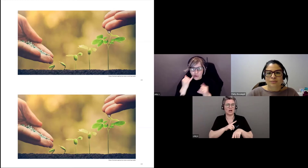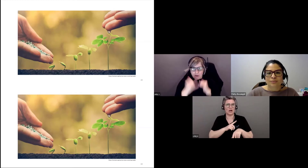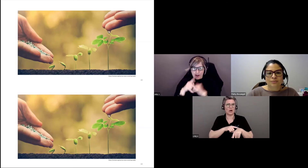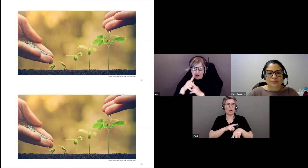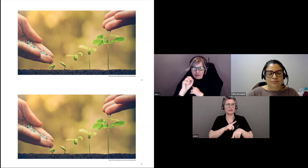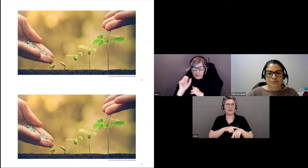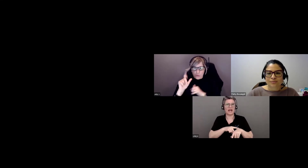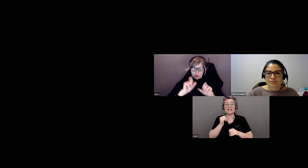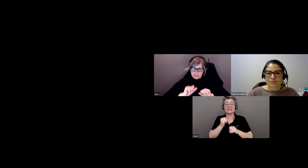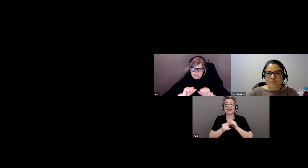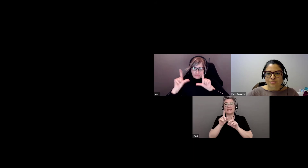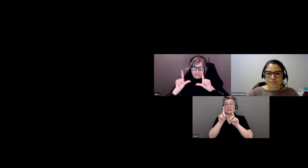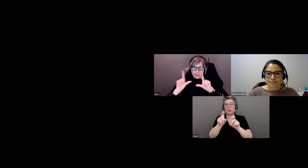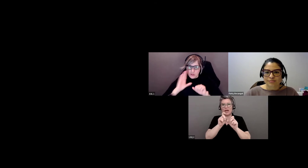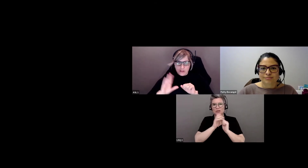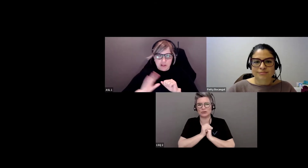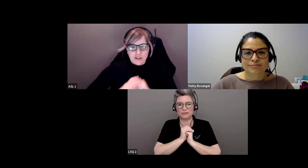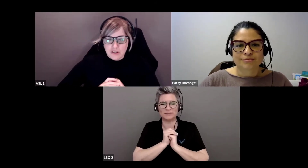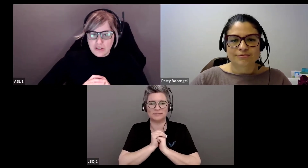au dernier sondage.